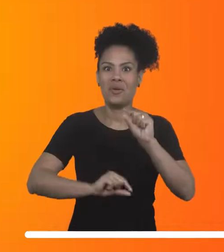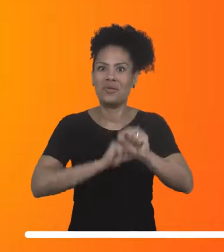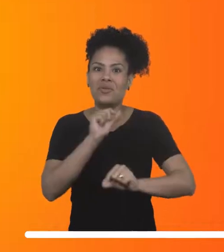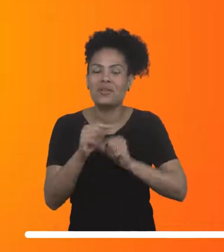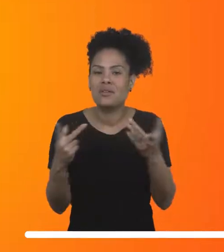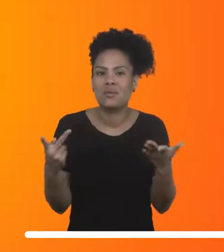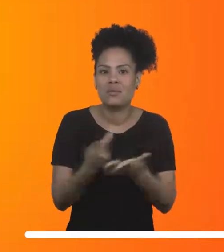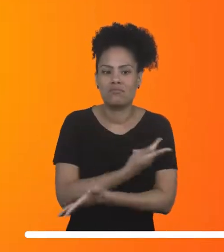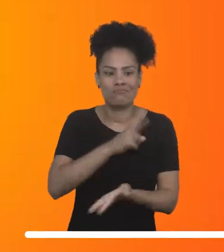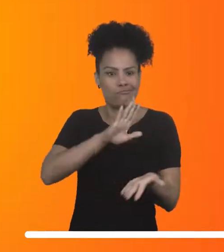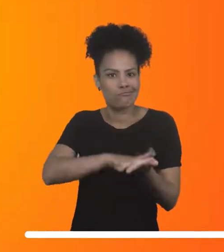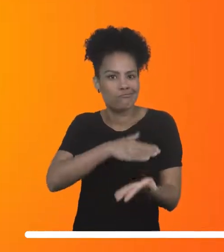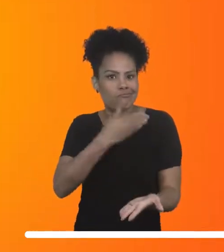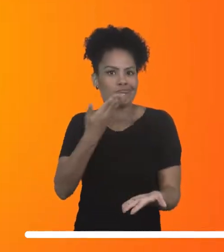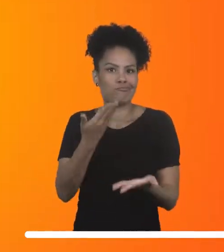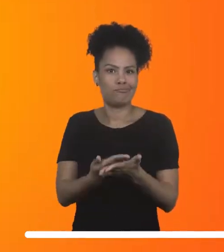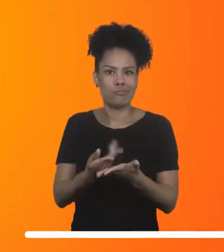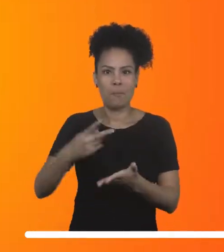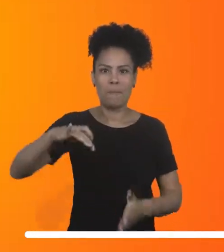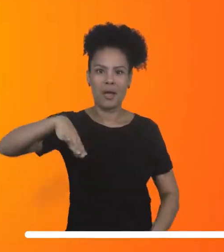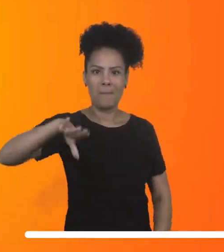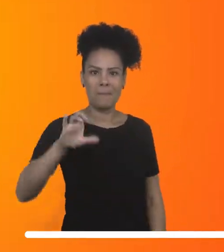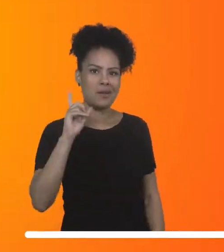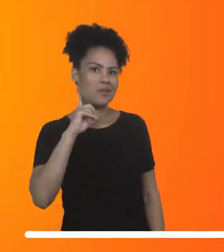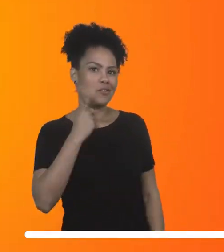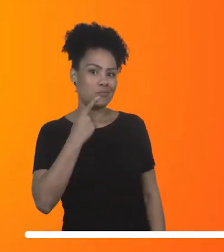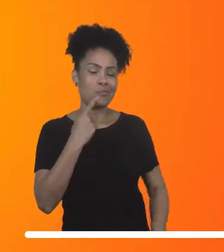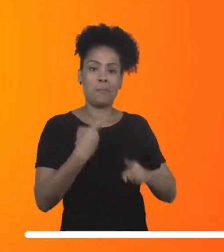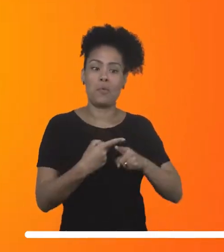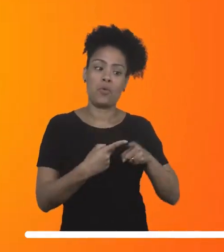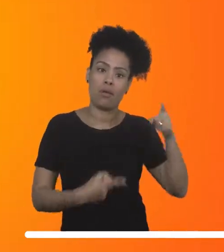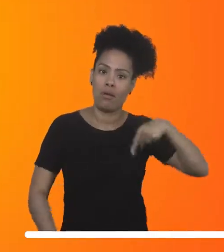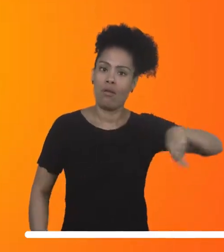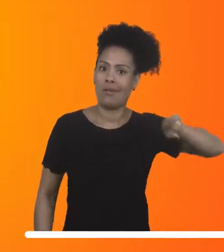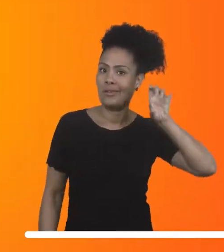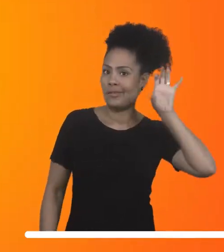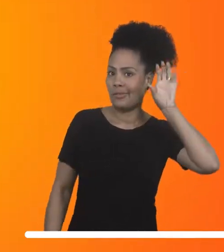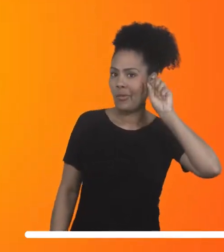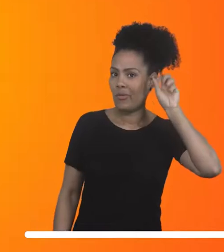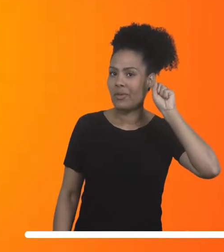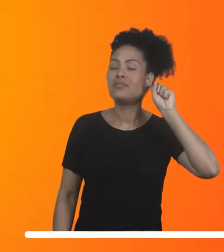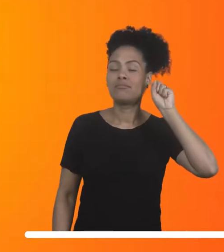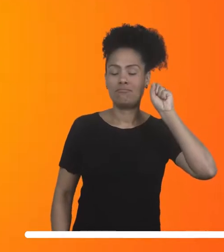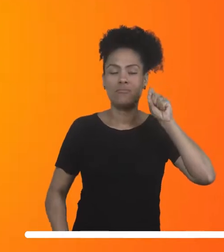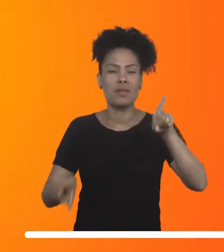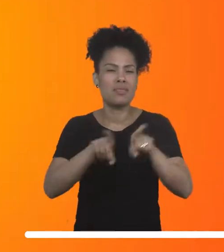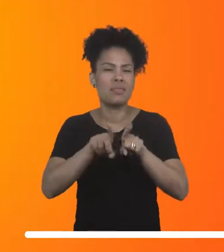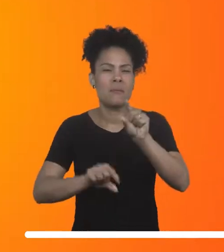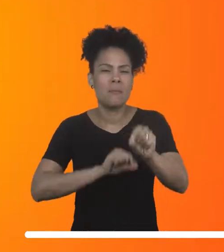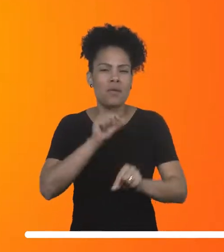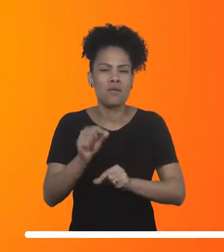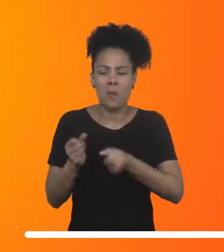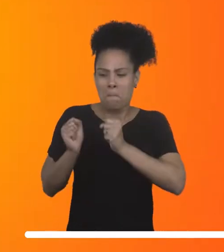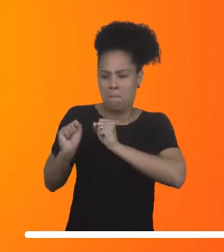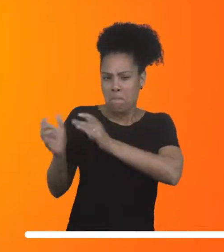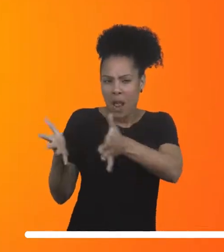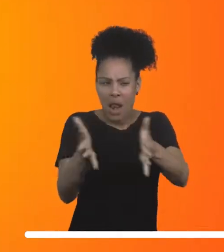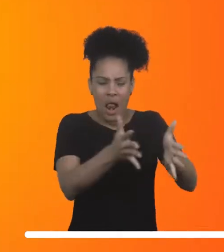pais surdos, justamente por serem ouvintes, mas por também terem na língua de sinais a forma de se